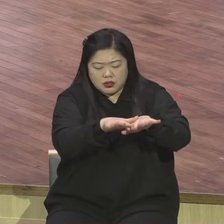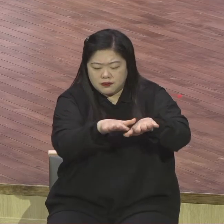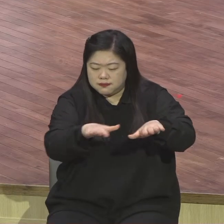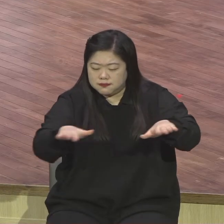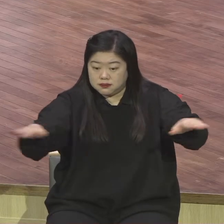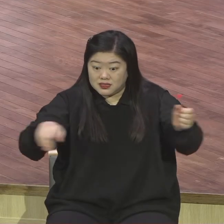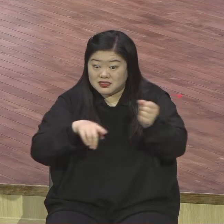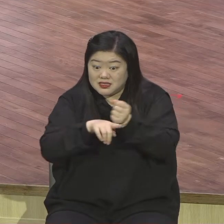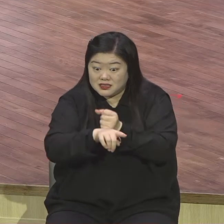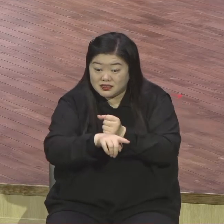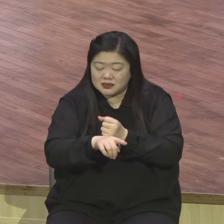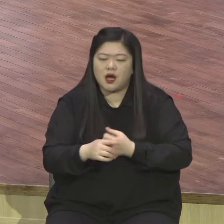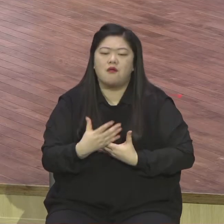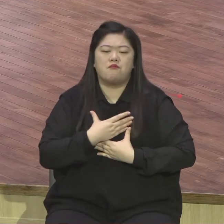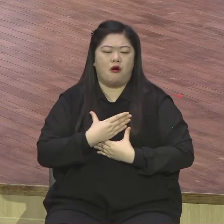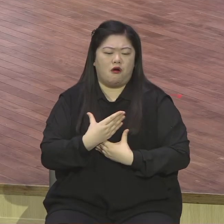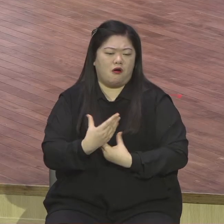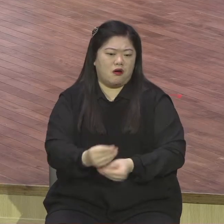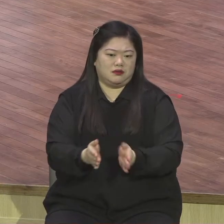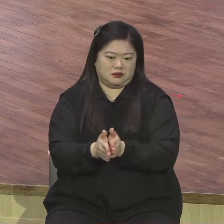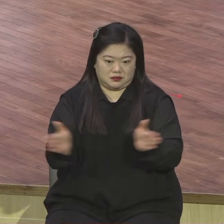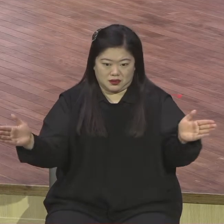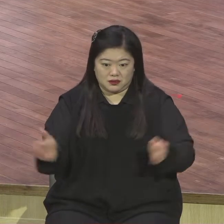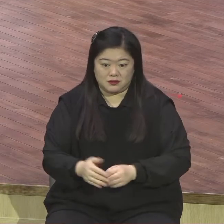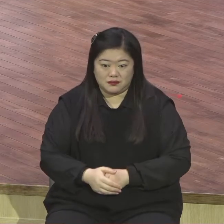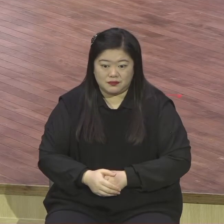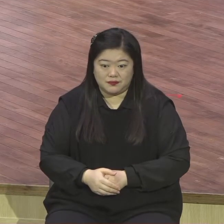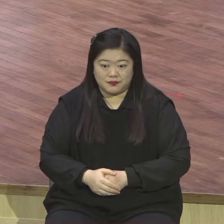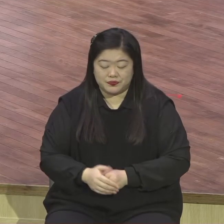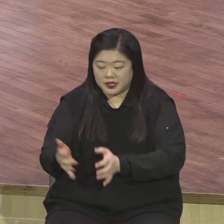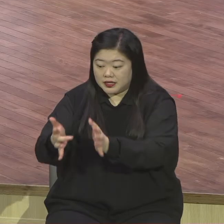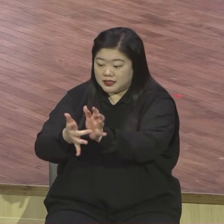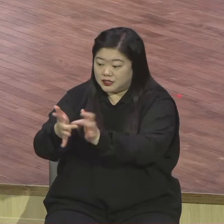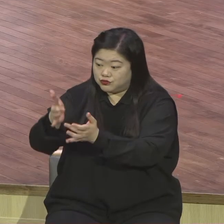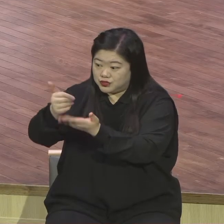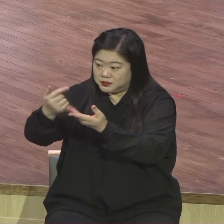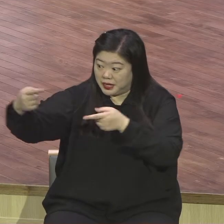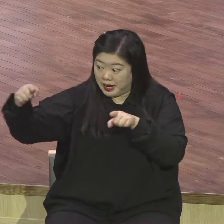거예요 예수님과 함께하는 삶은 평안하다는 것입니다 내 영혼은 평안이에요